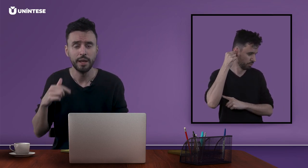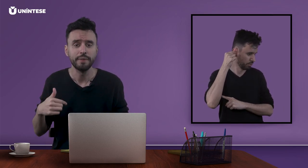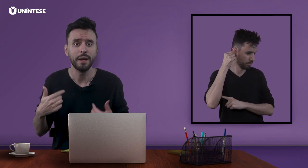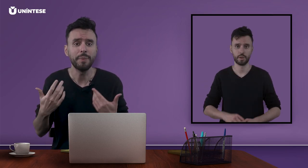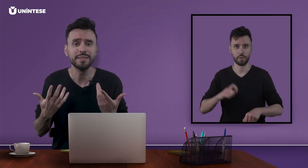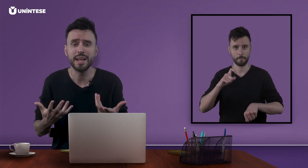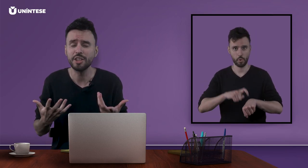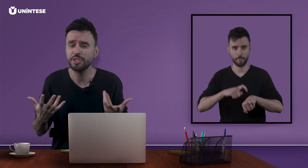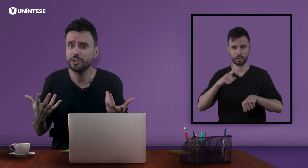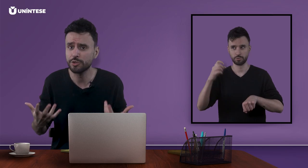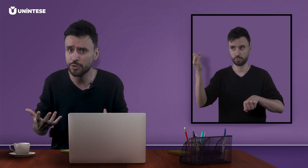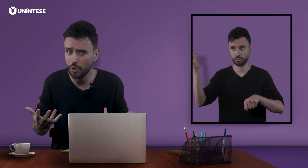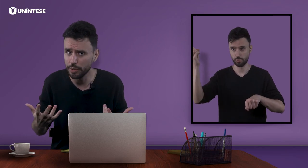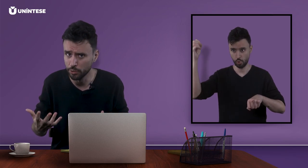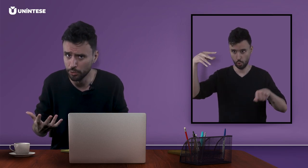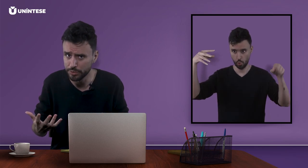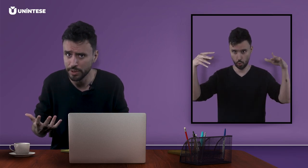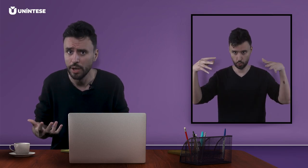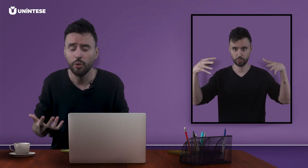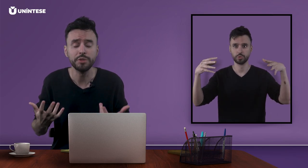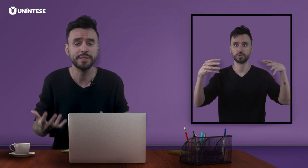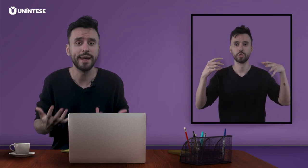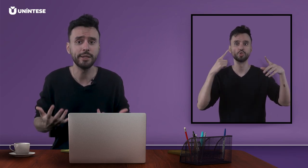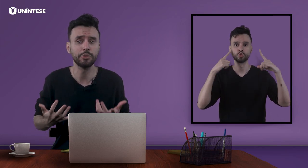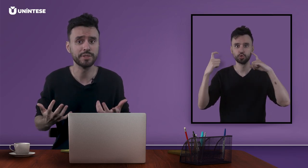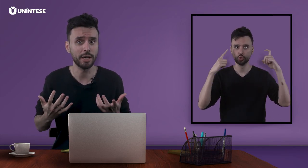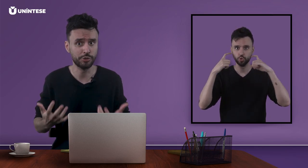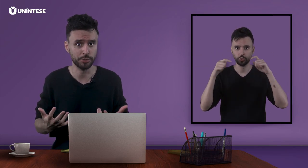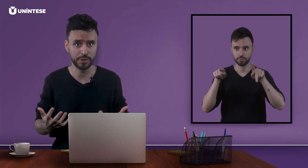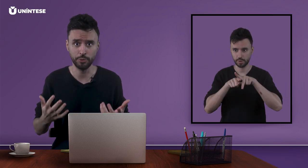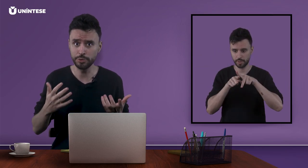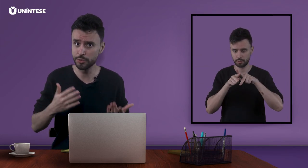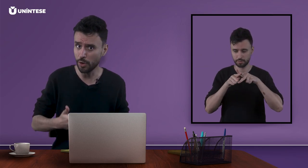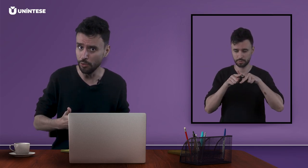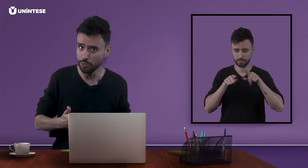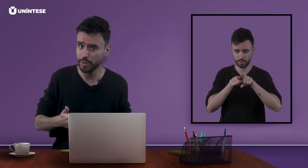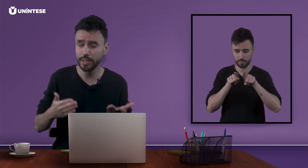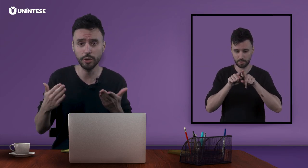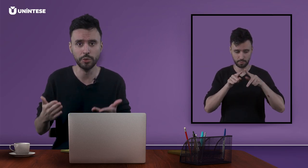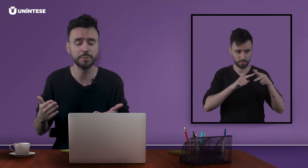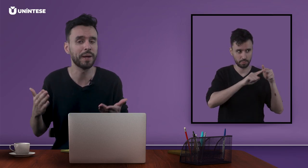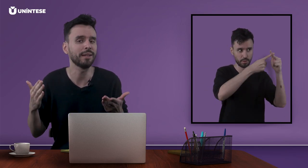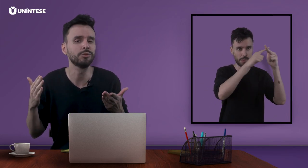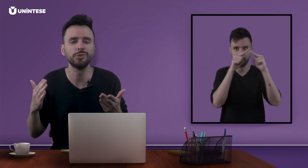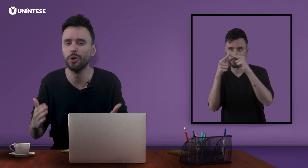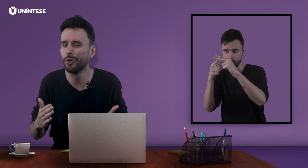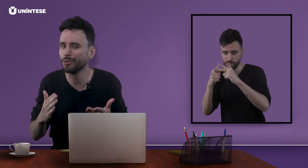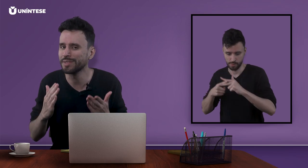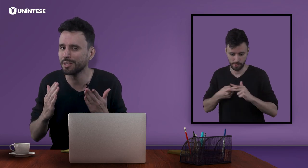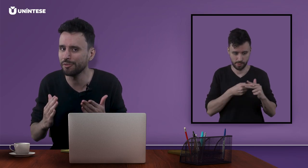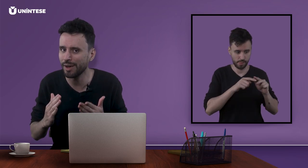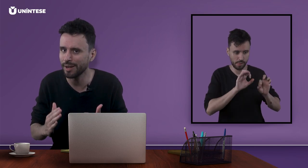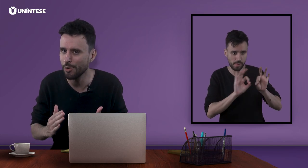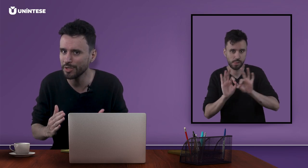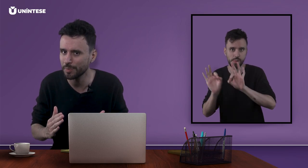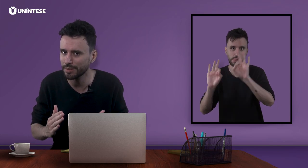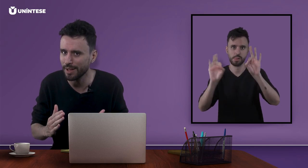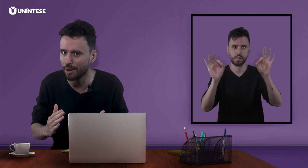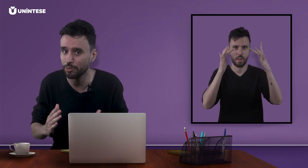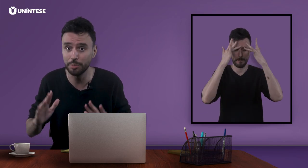Na passagem de som e luz, os técnicos ajustam o som e luz para todos que farão o espetáculo